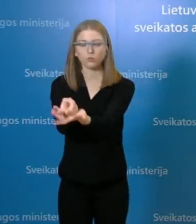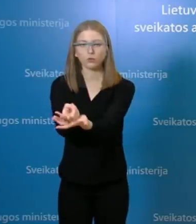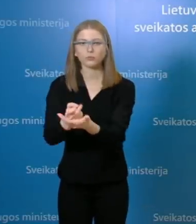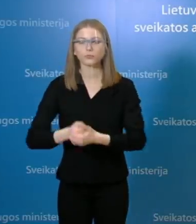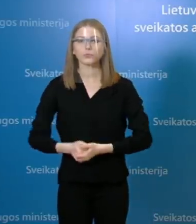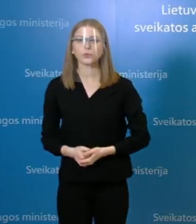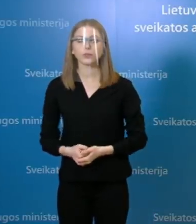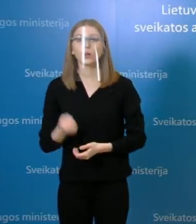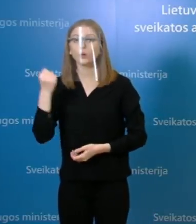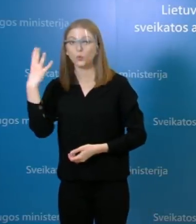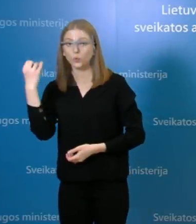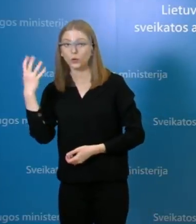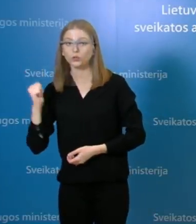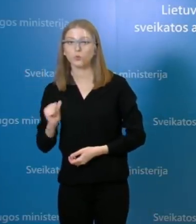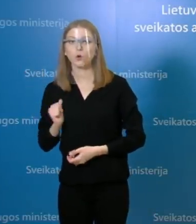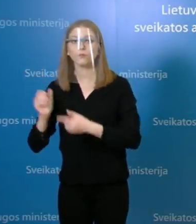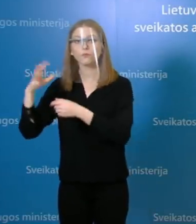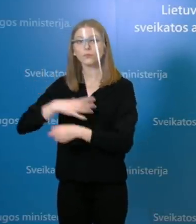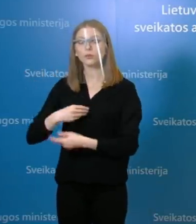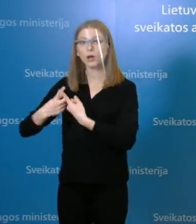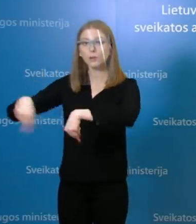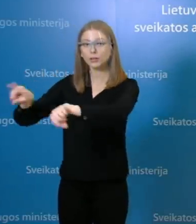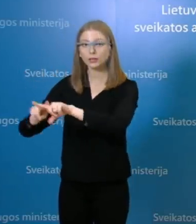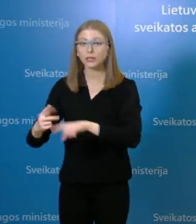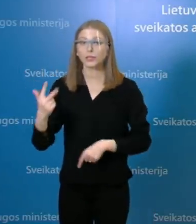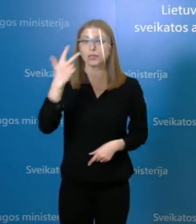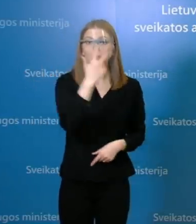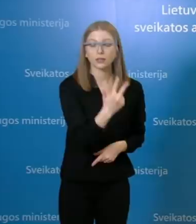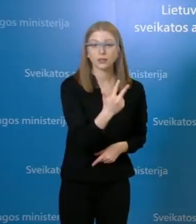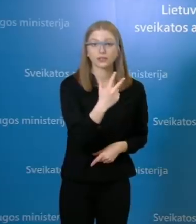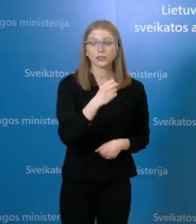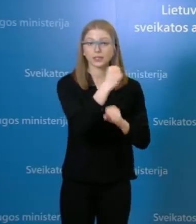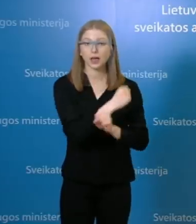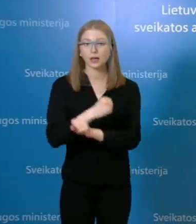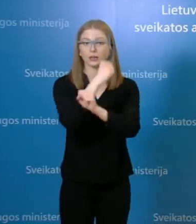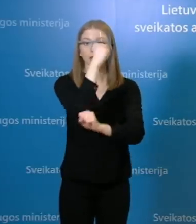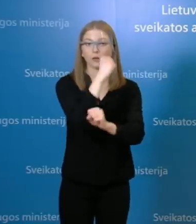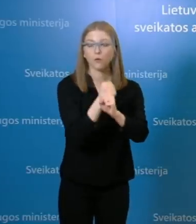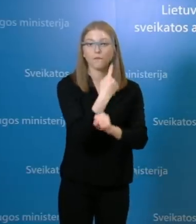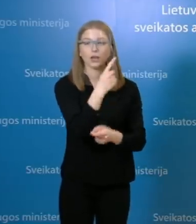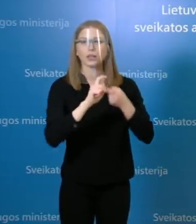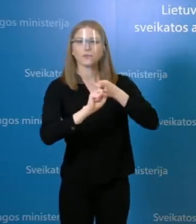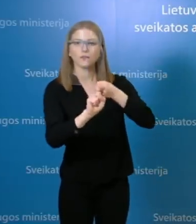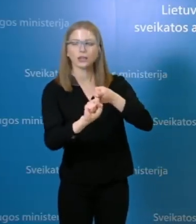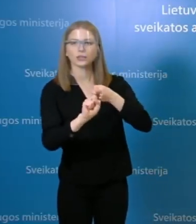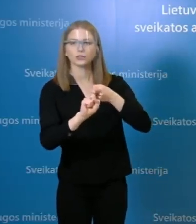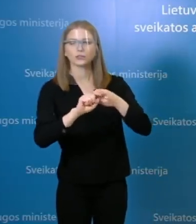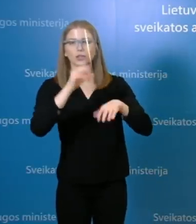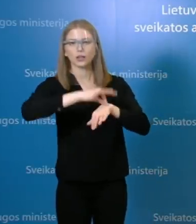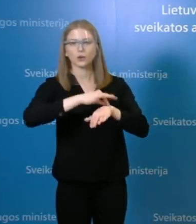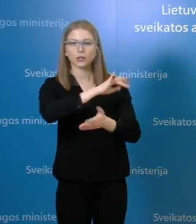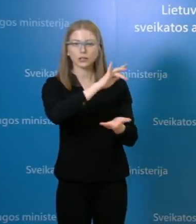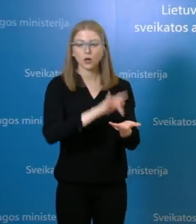minėjau, yra Vilniaus apskritija, 3 yra santaros klinikų darbuotojai, 1 darba infekcijų ligų centrą, 2